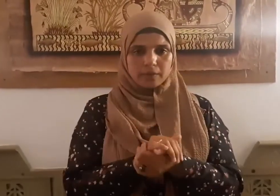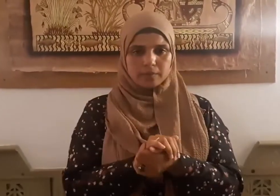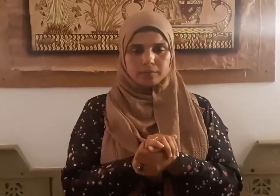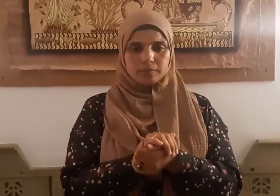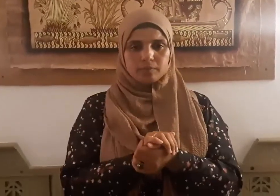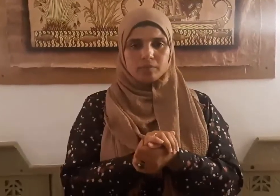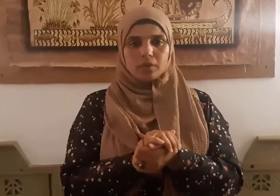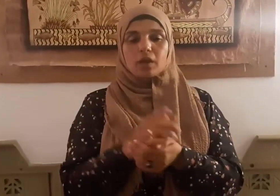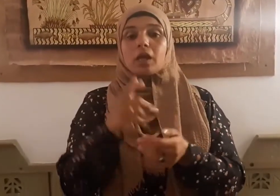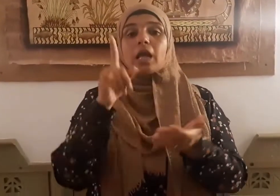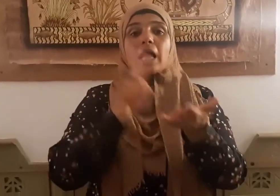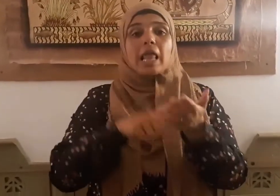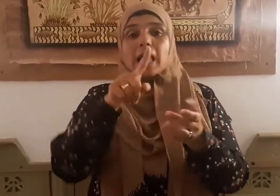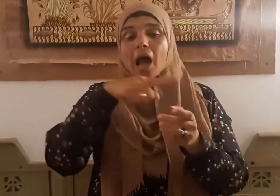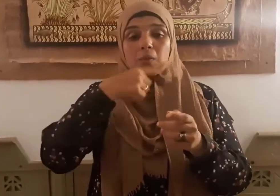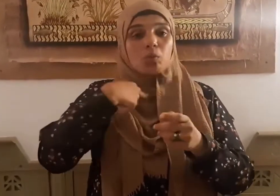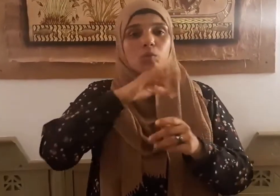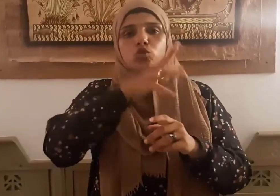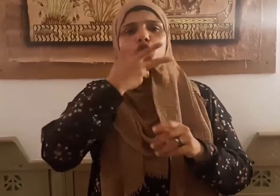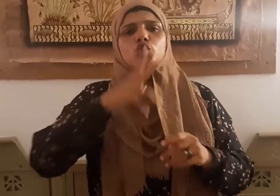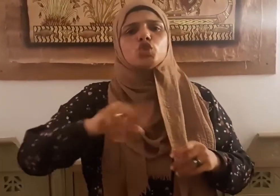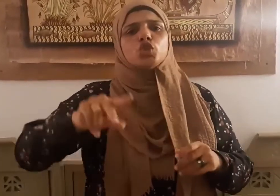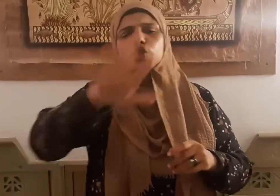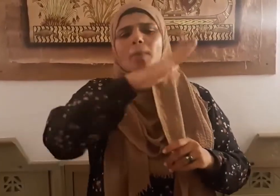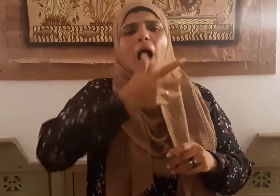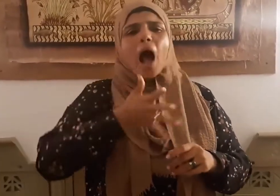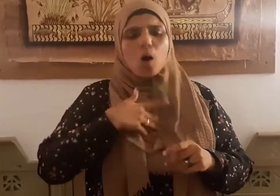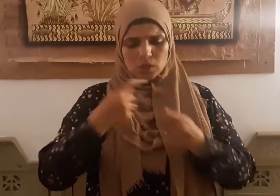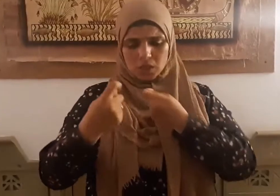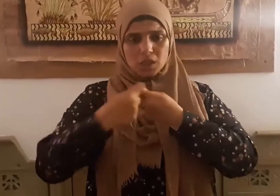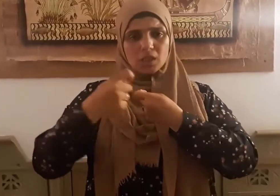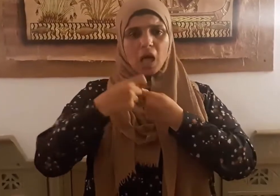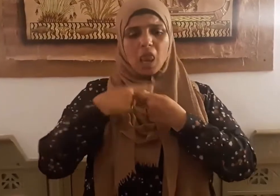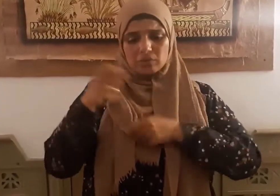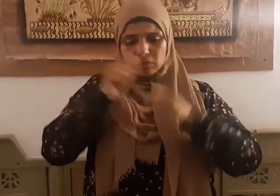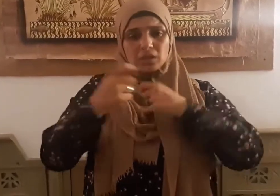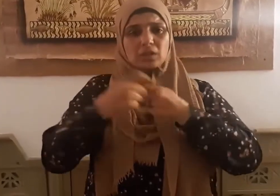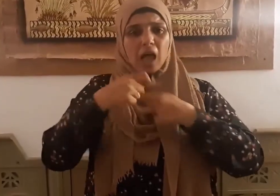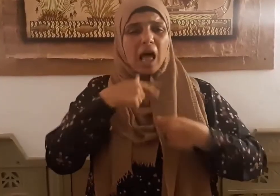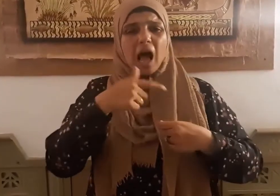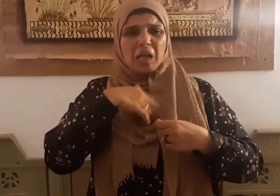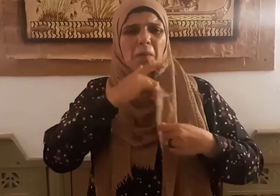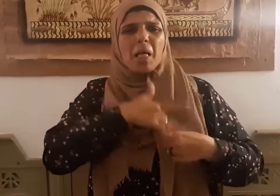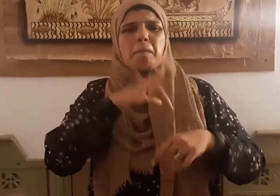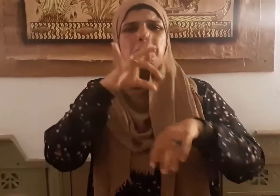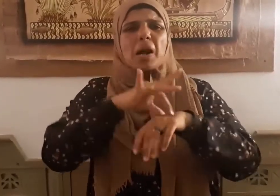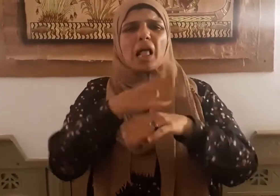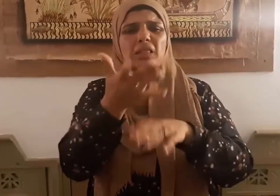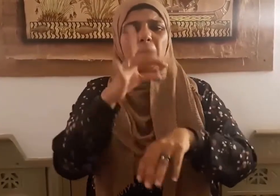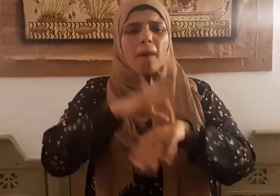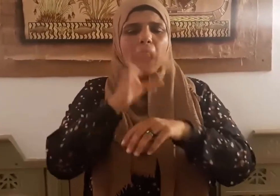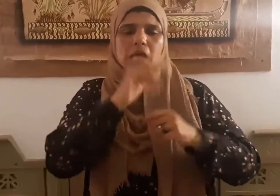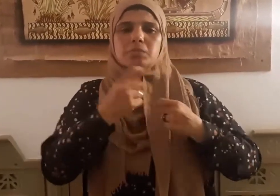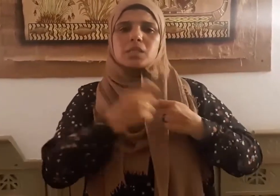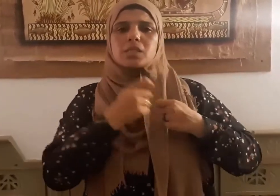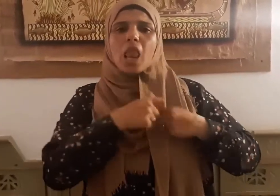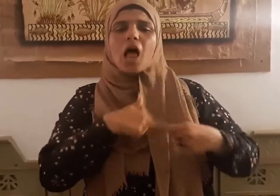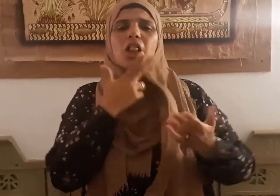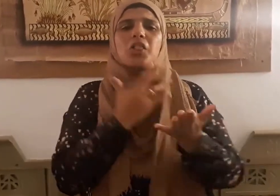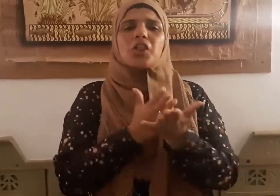سبيل الدواء لمن اقتلي بهذا الداء العضال أن يعالج قلبه بأن